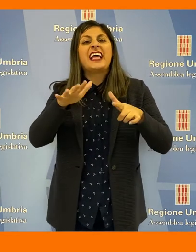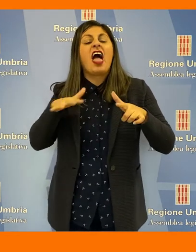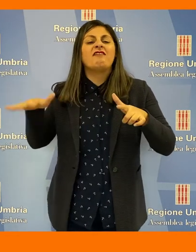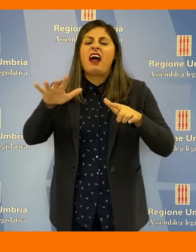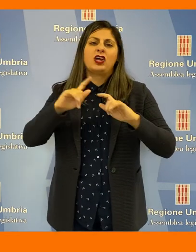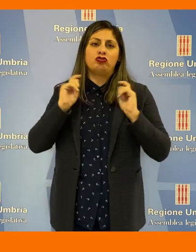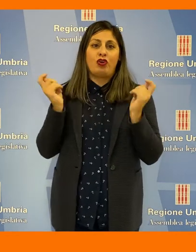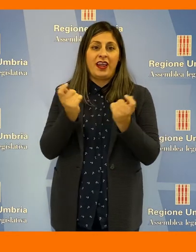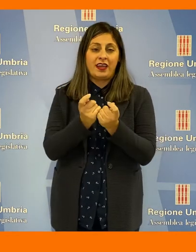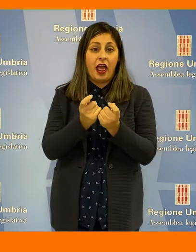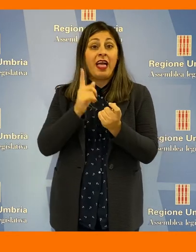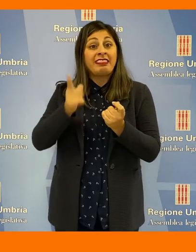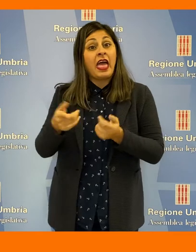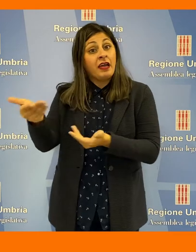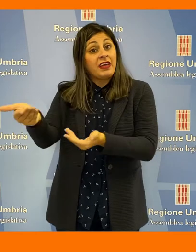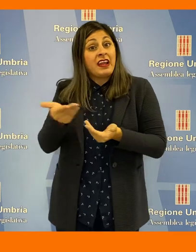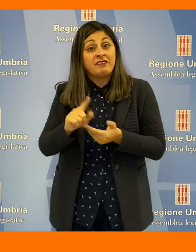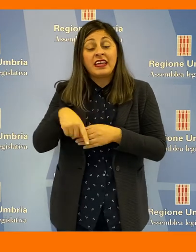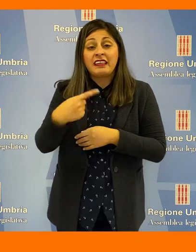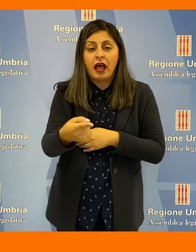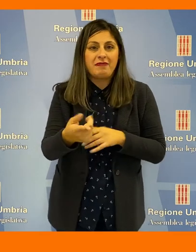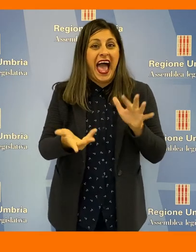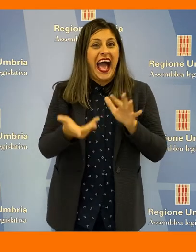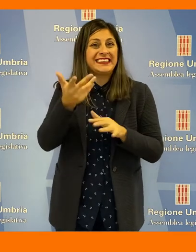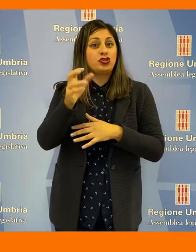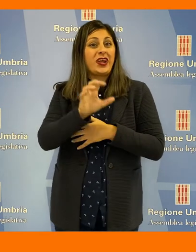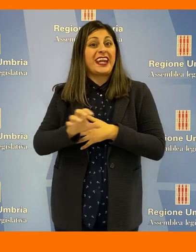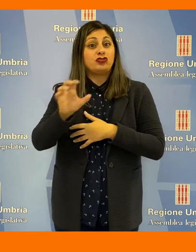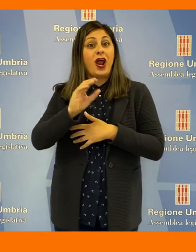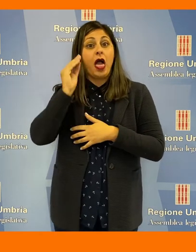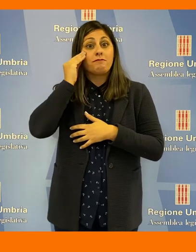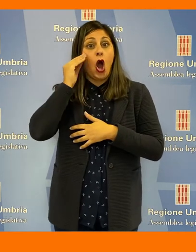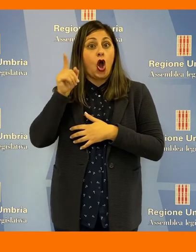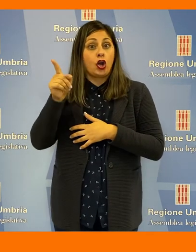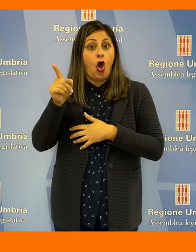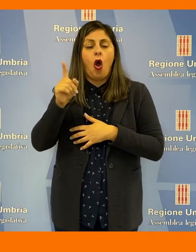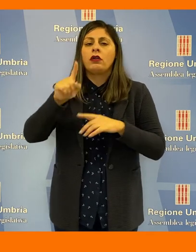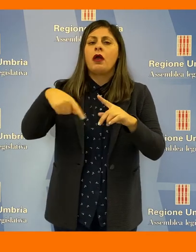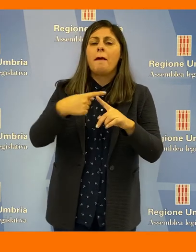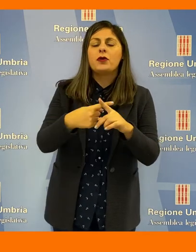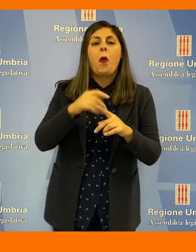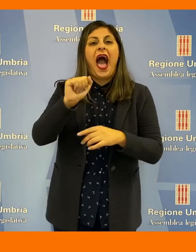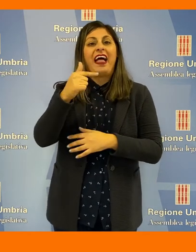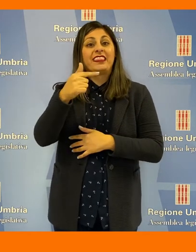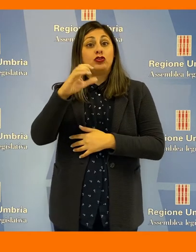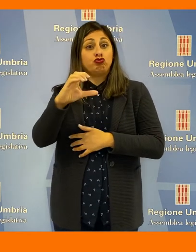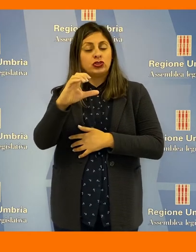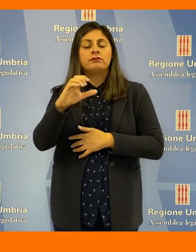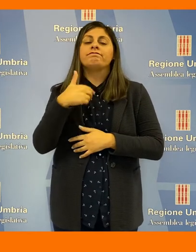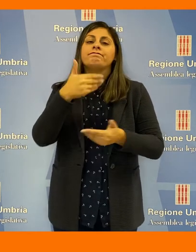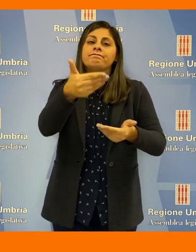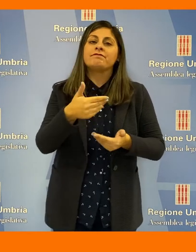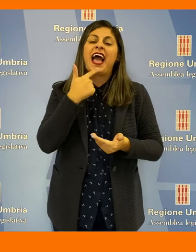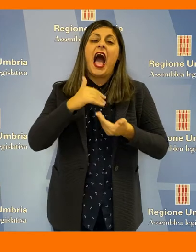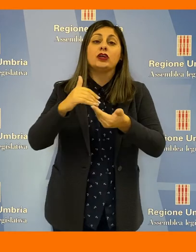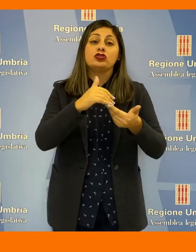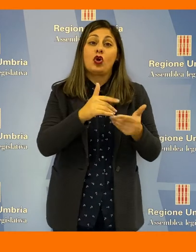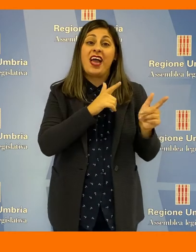fauna selvatica in generale. Verranno invitati per questo, oltre all'assessore regionale Roberto Morroni e agli ATC, le associazioni